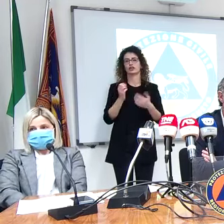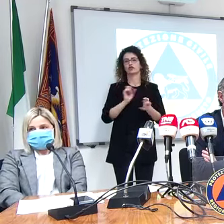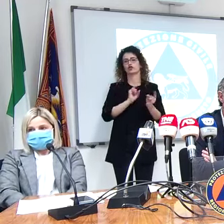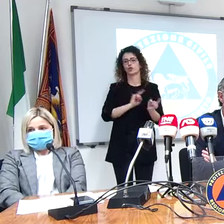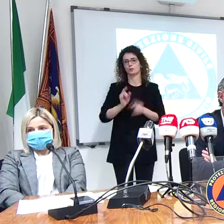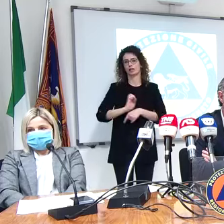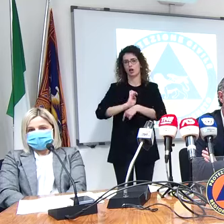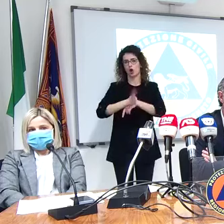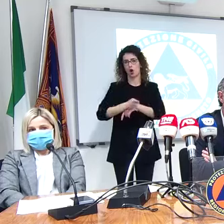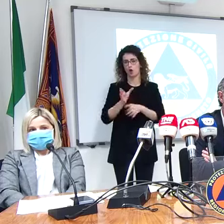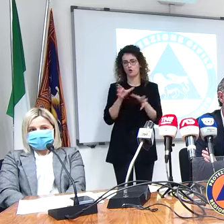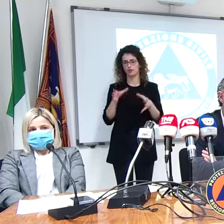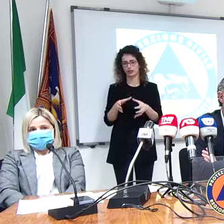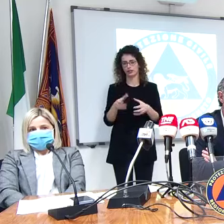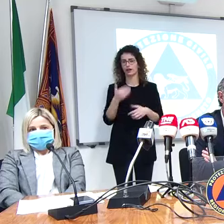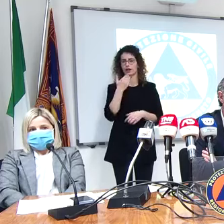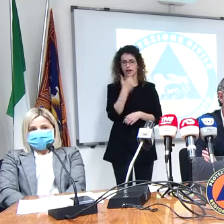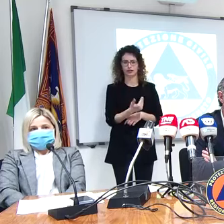Parisi